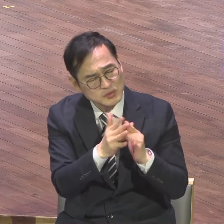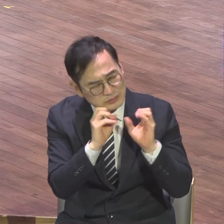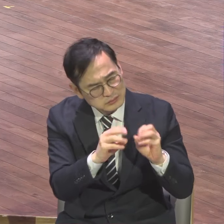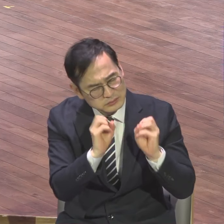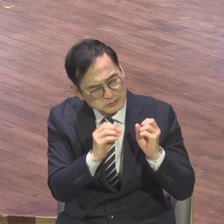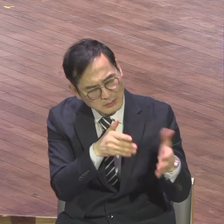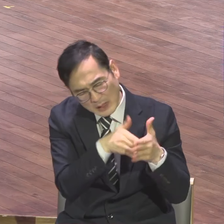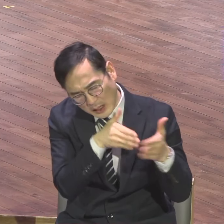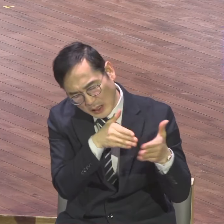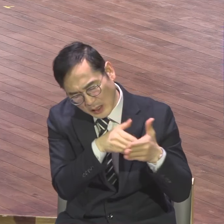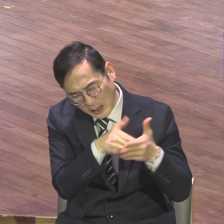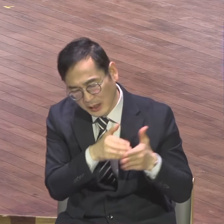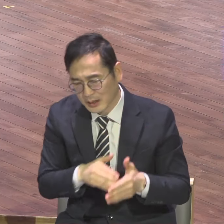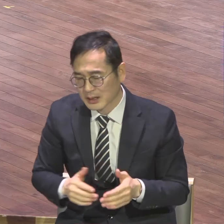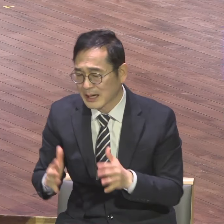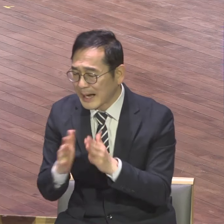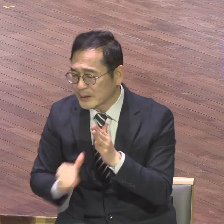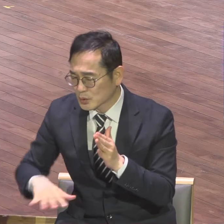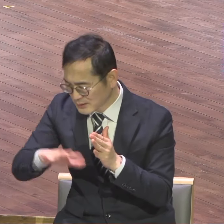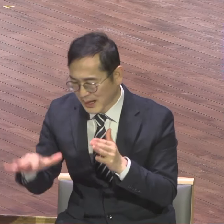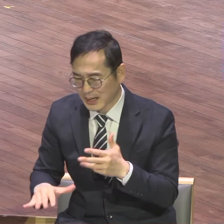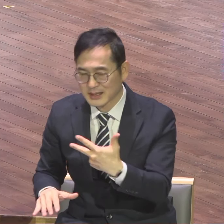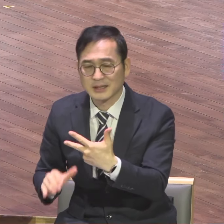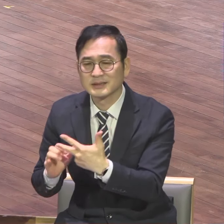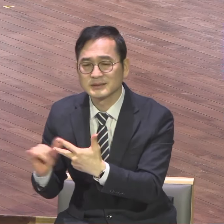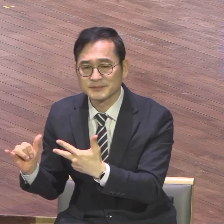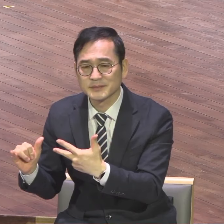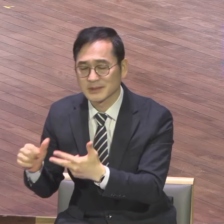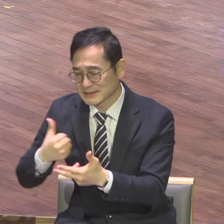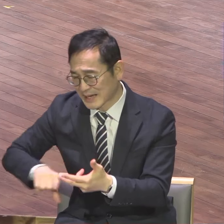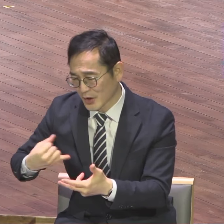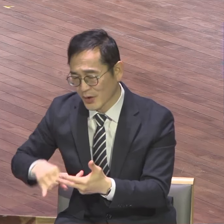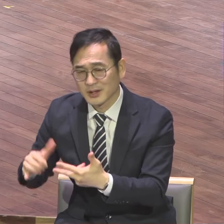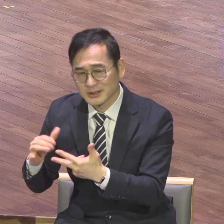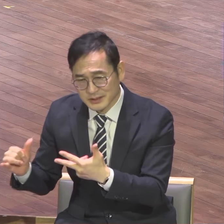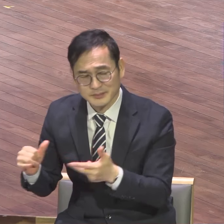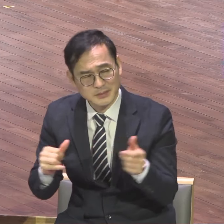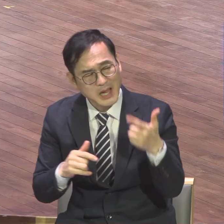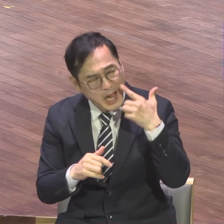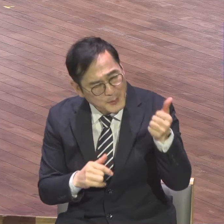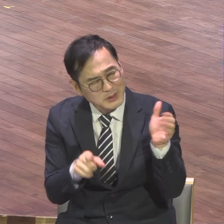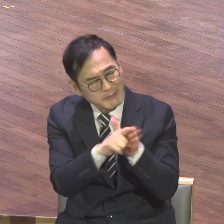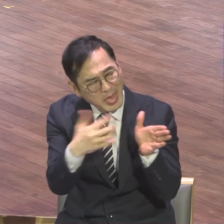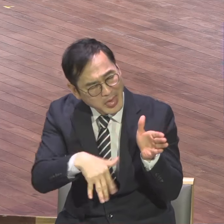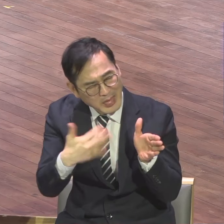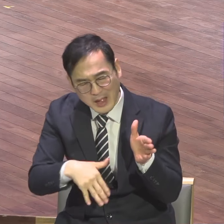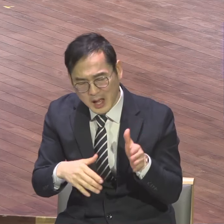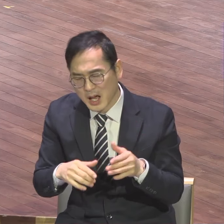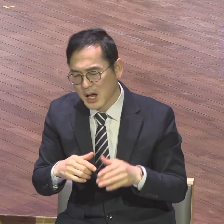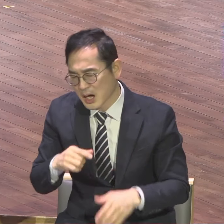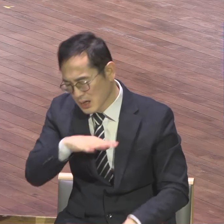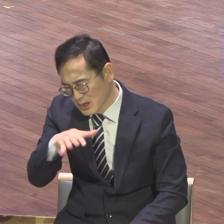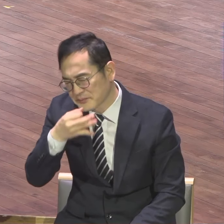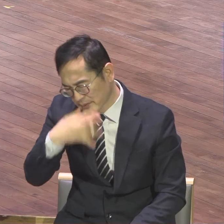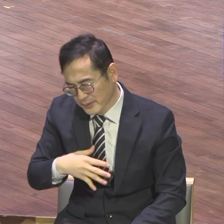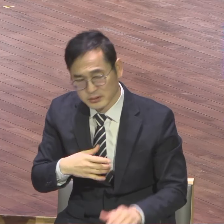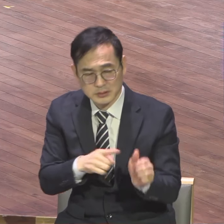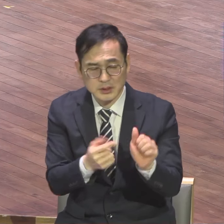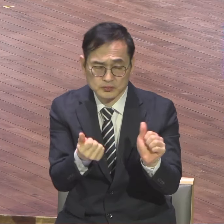가족이 친남매가 다 그렇게 어머니와 함께 아파하고 힘들었는데 돌아가시기 20년 전에 예수를